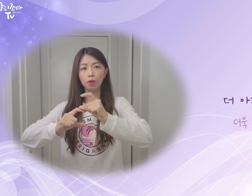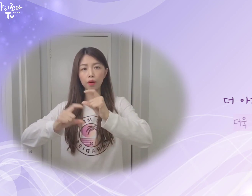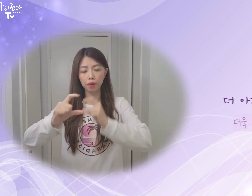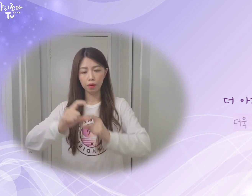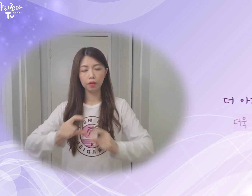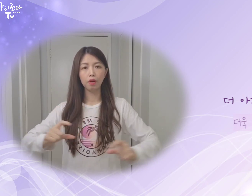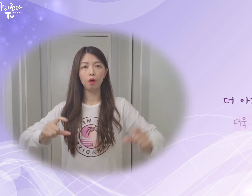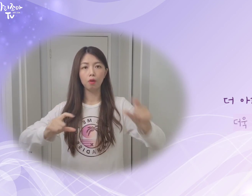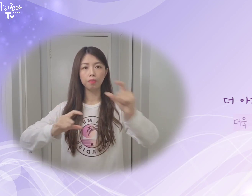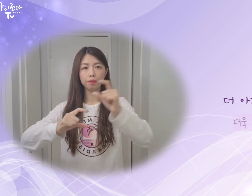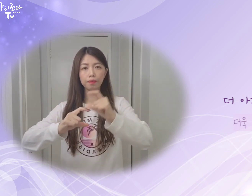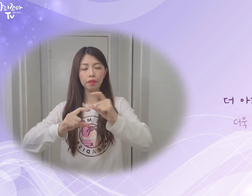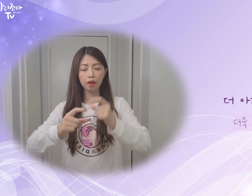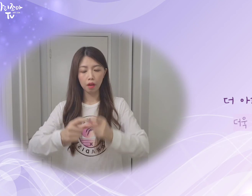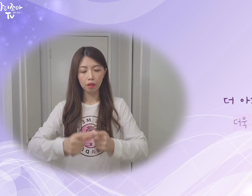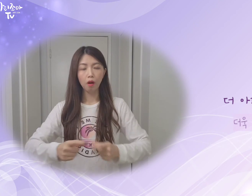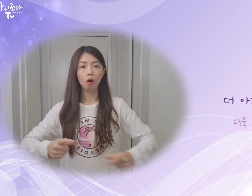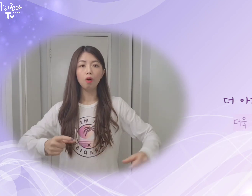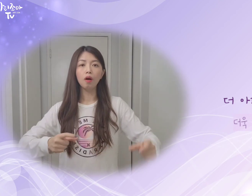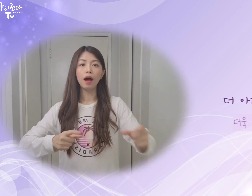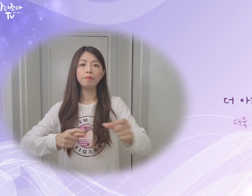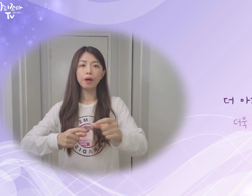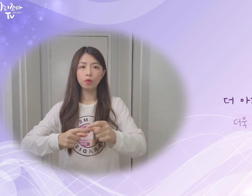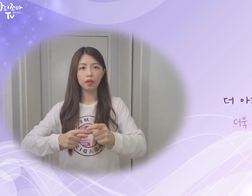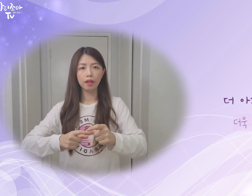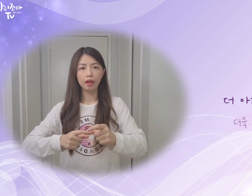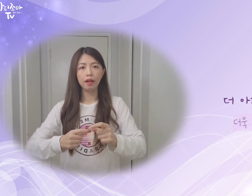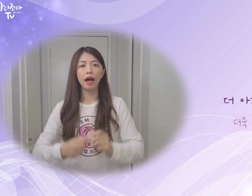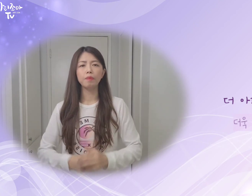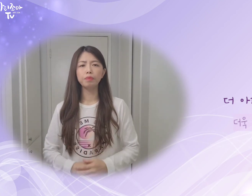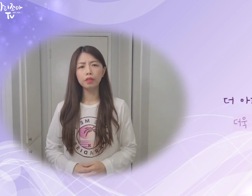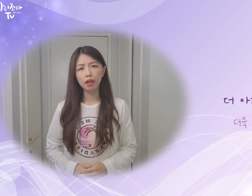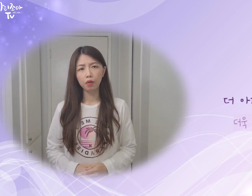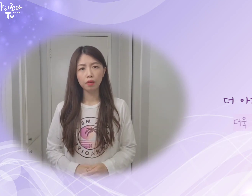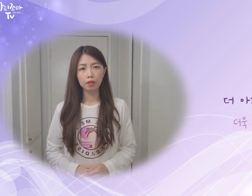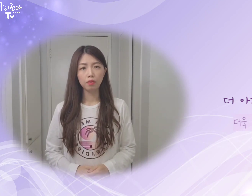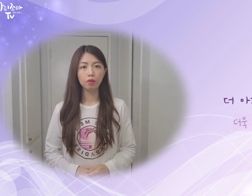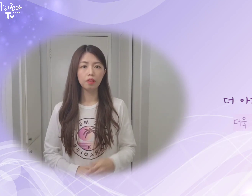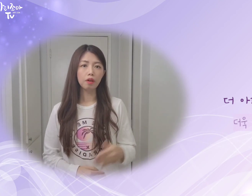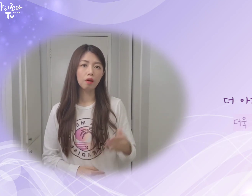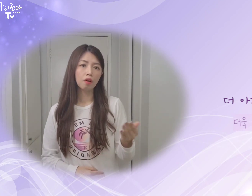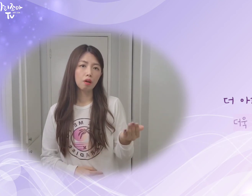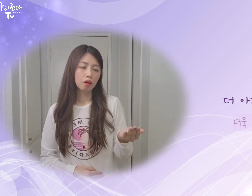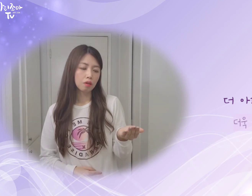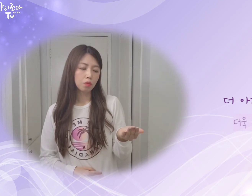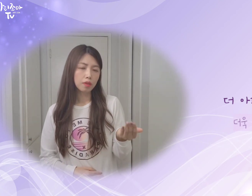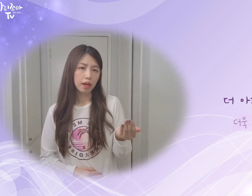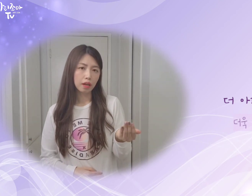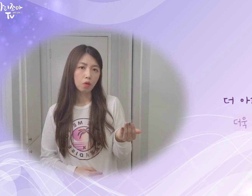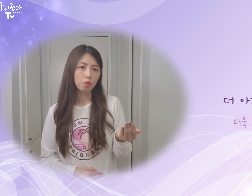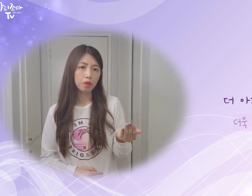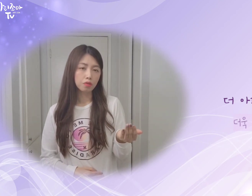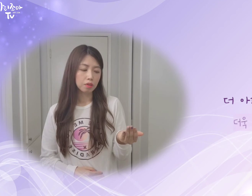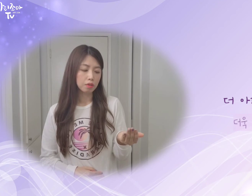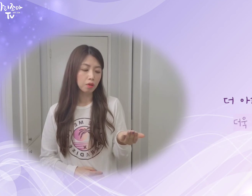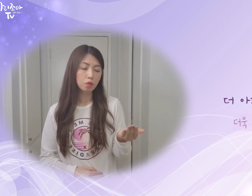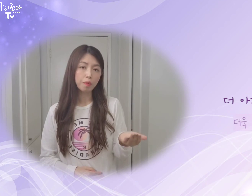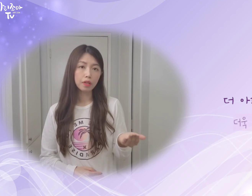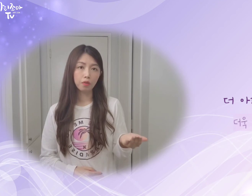거예요. 더. 더 아파오잖아. 아프다 라고 하는 뜻의 수어는요. 손을 약간 오므려 주셔서. 손바닥이